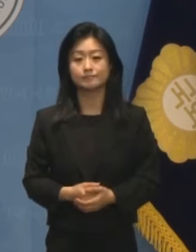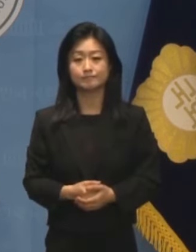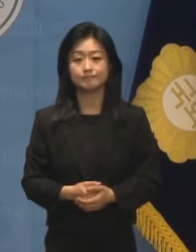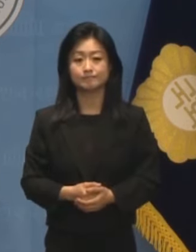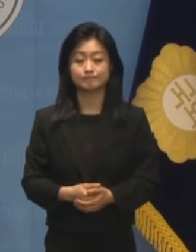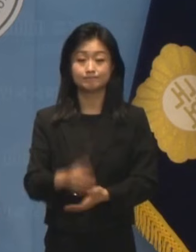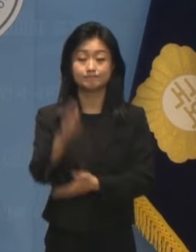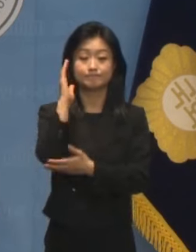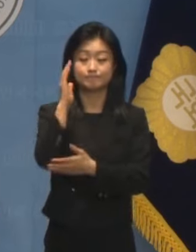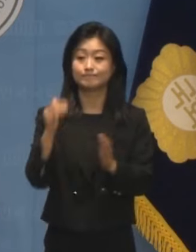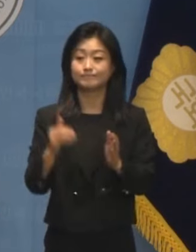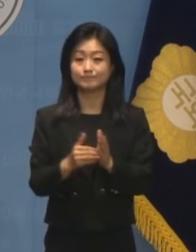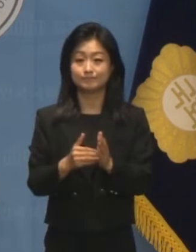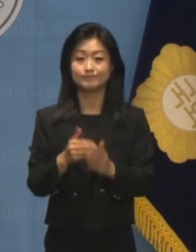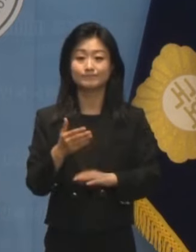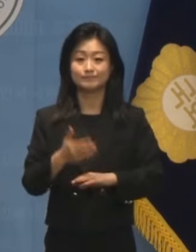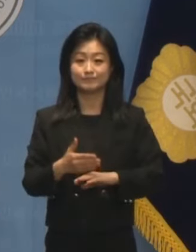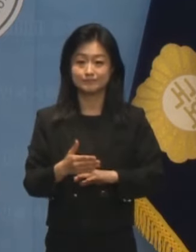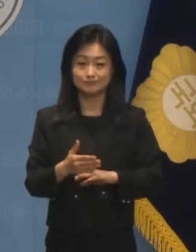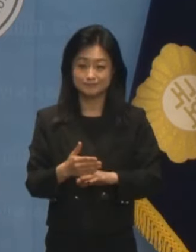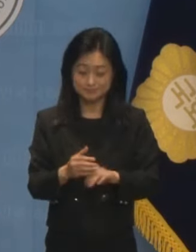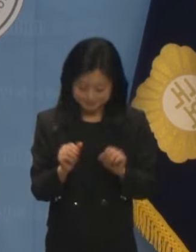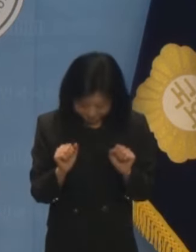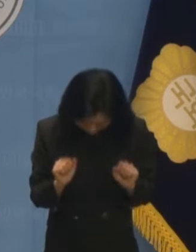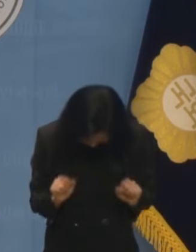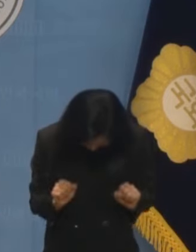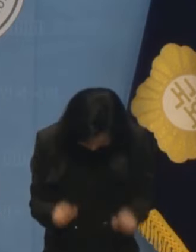이상 브리핑 마치겠습니다. 고맙습니다.